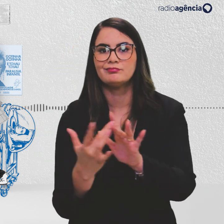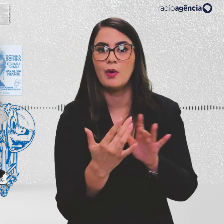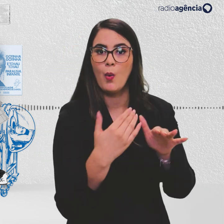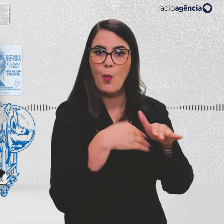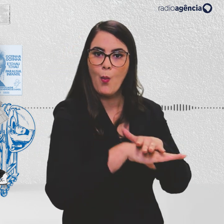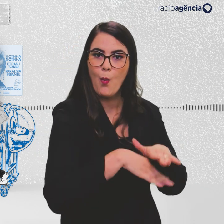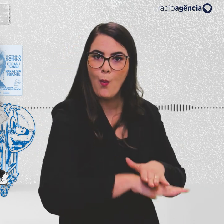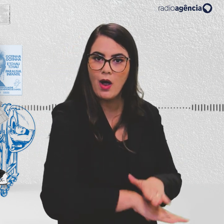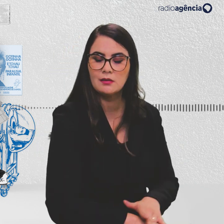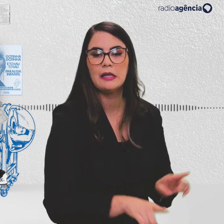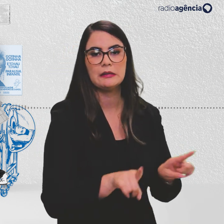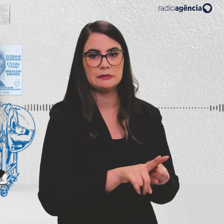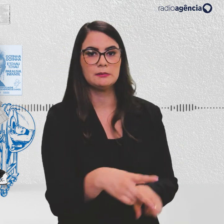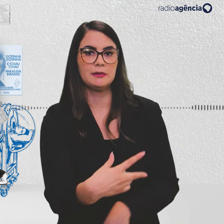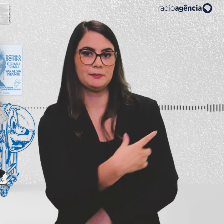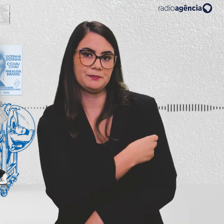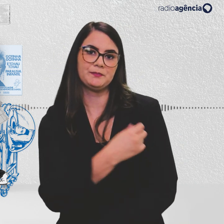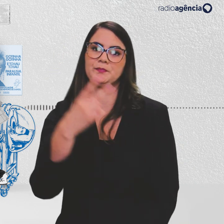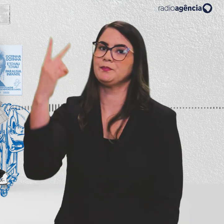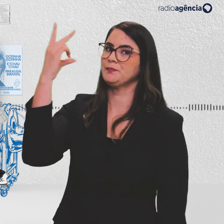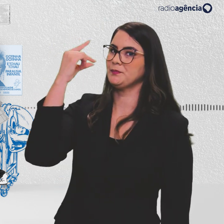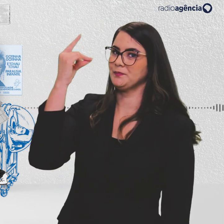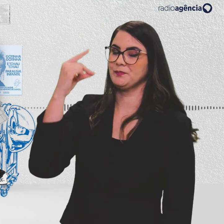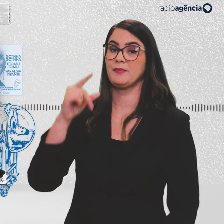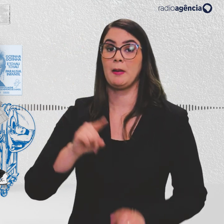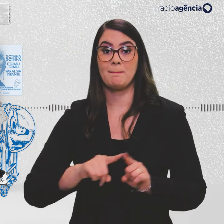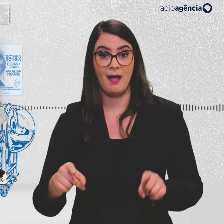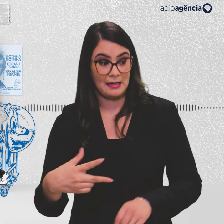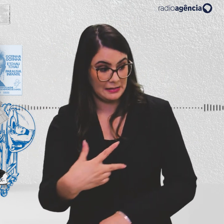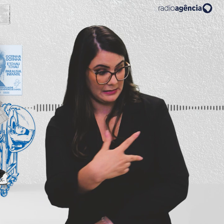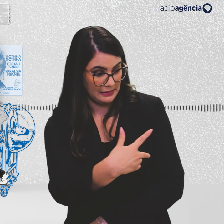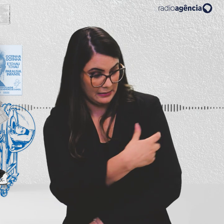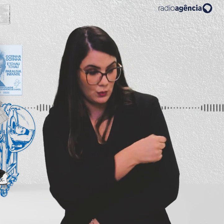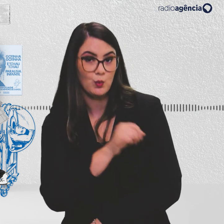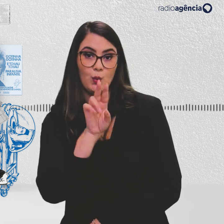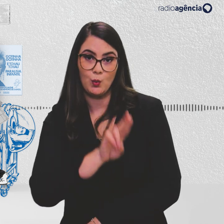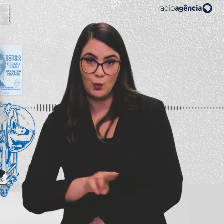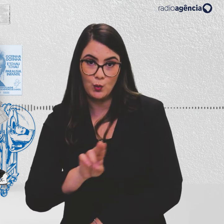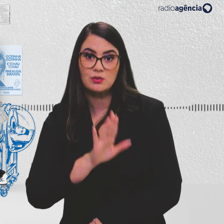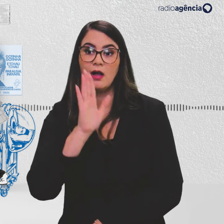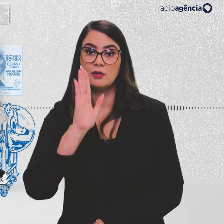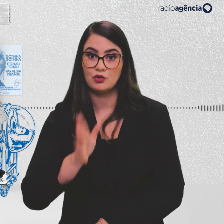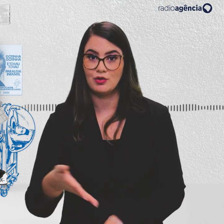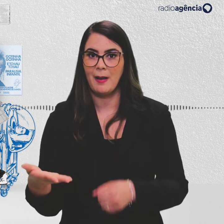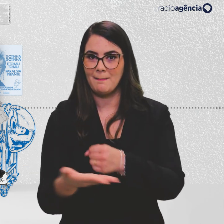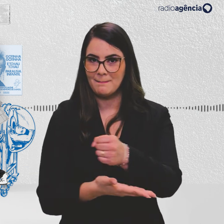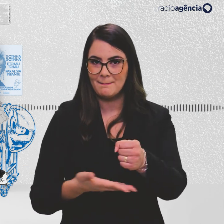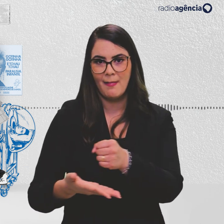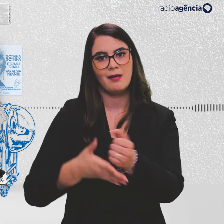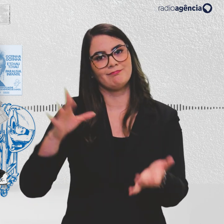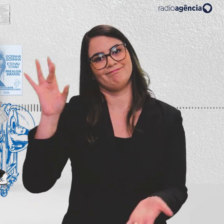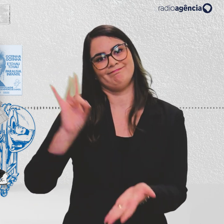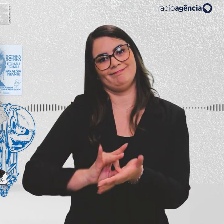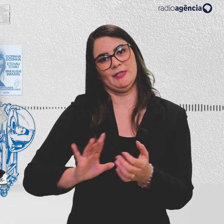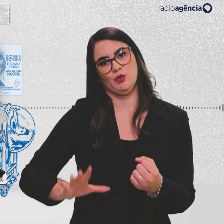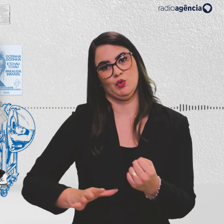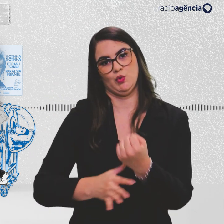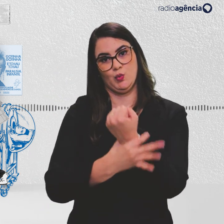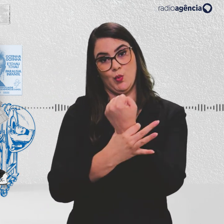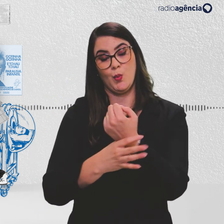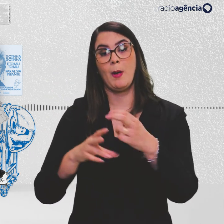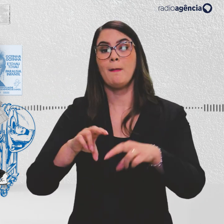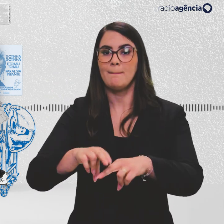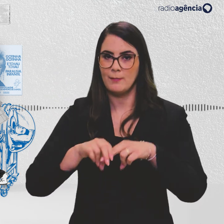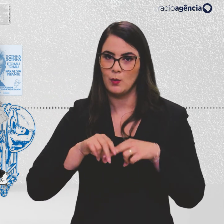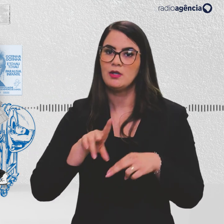armazenada e aplicada. Mas a vacina injetável, que já é utilizada no esquema básico, é mais eficaz e segura. Por